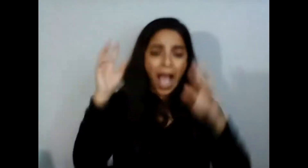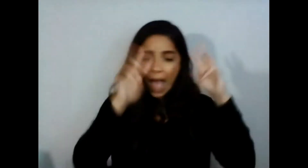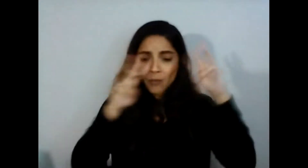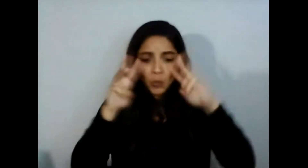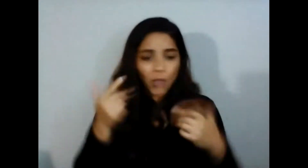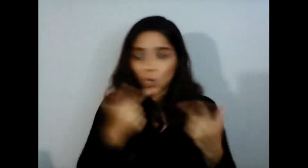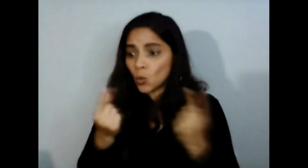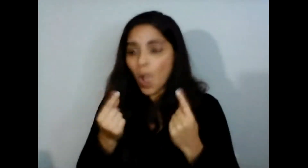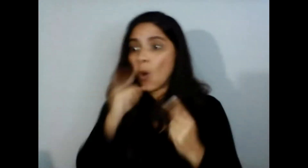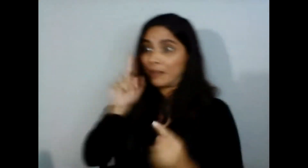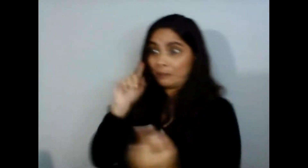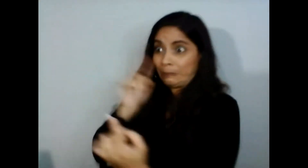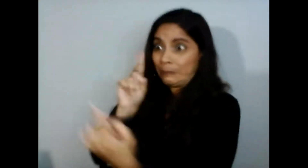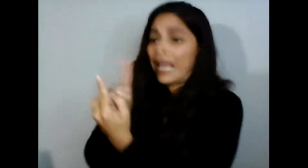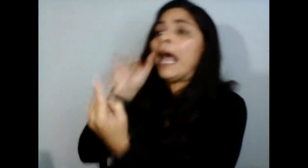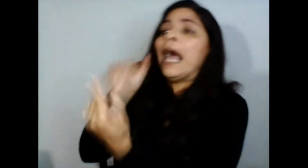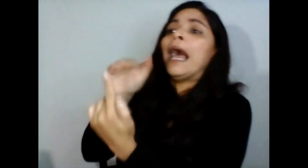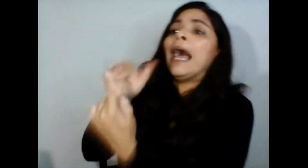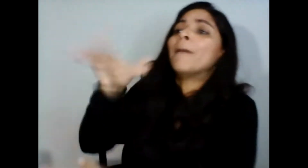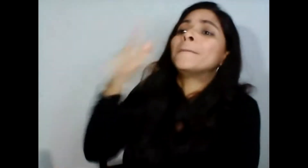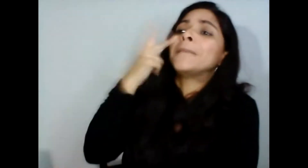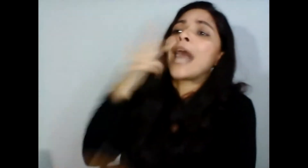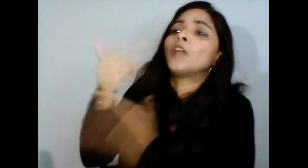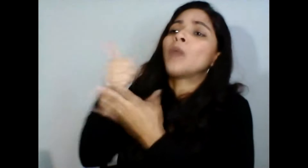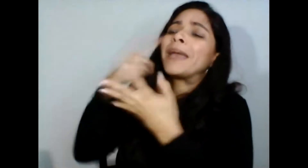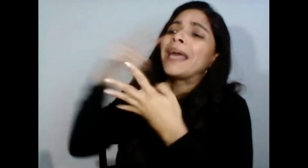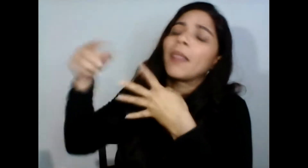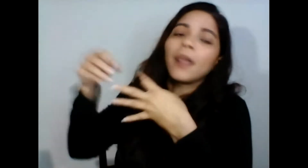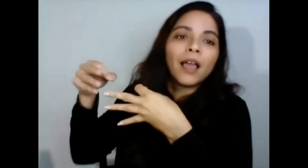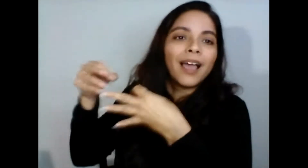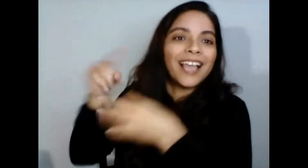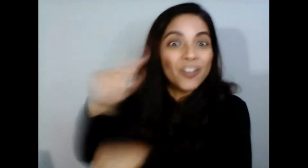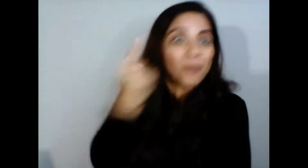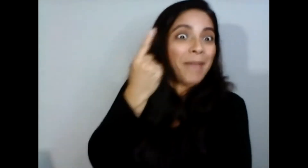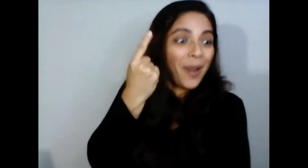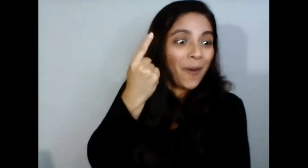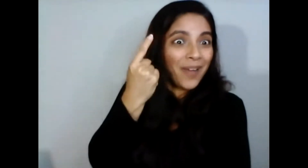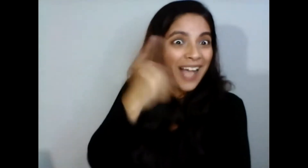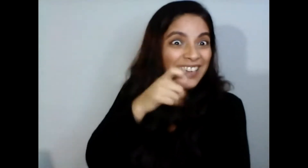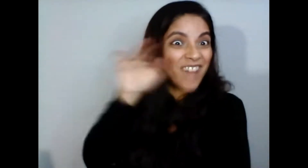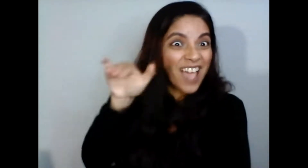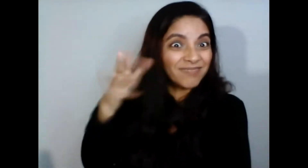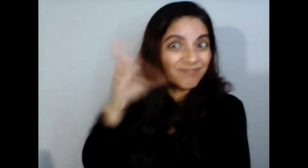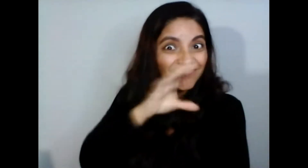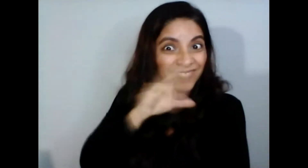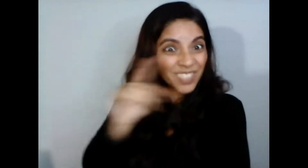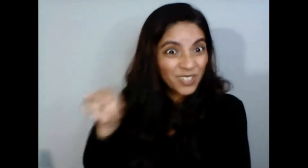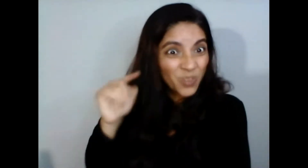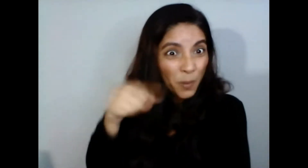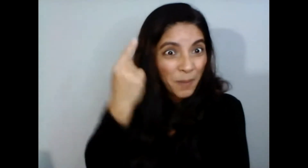eso es así y le agradezco este foro para entonces verdad tenerlo